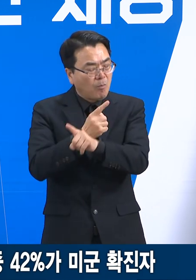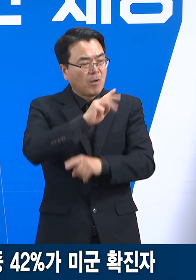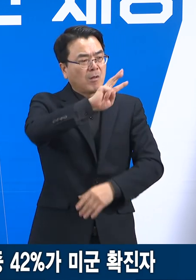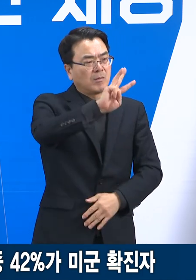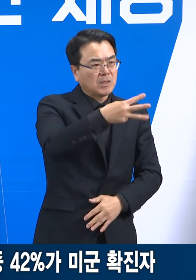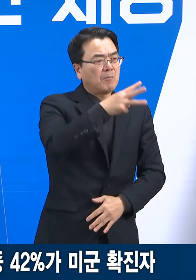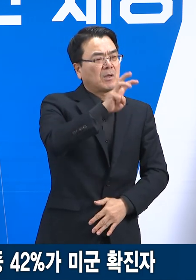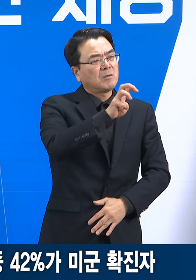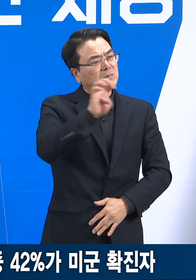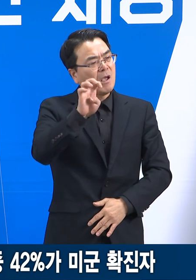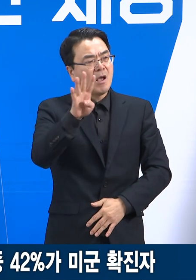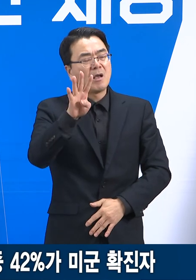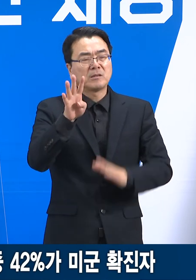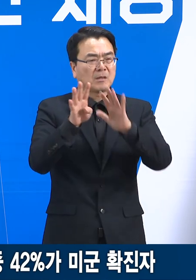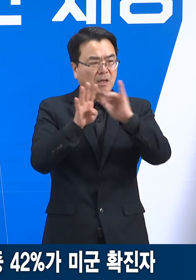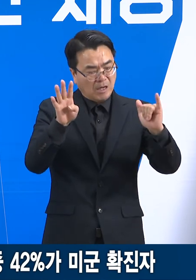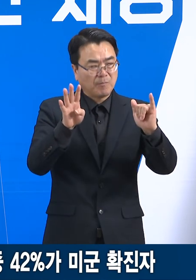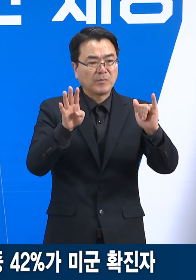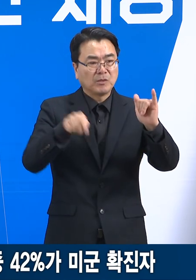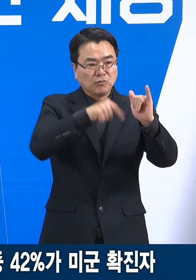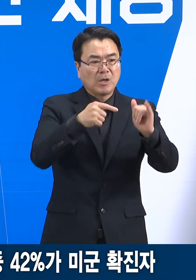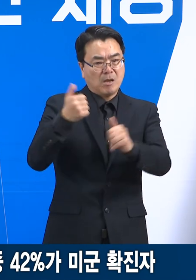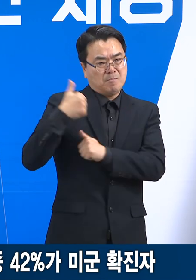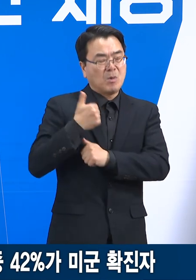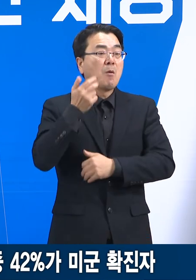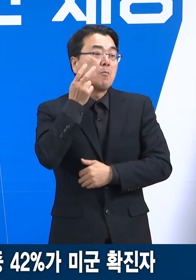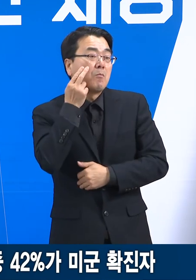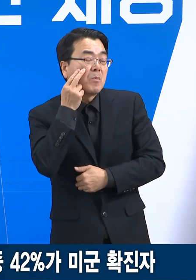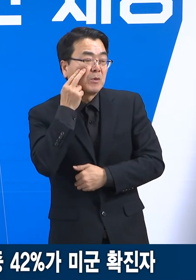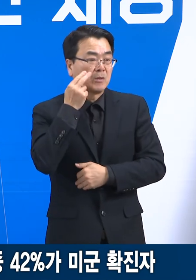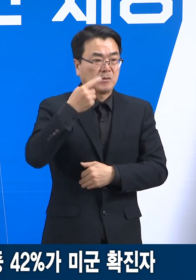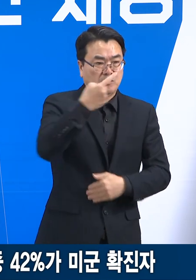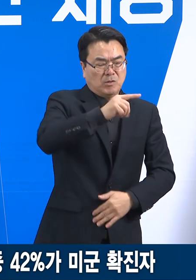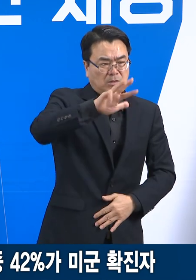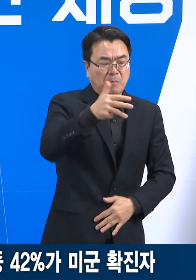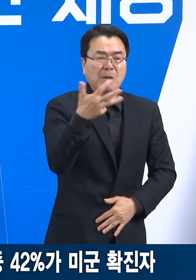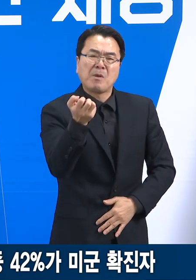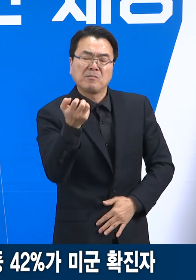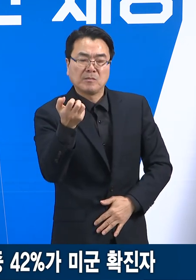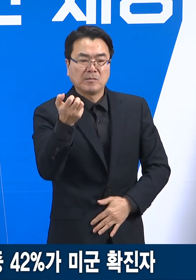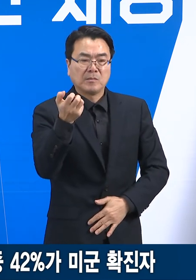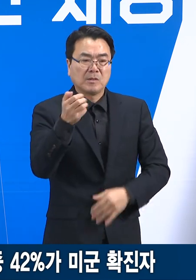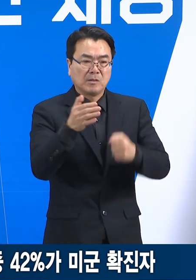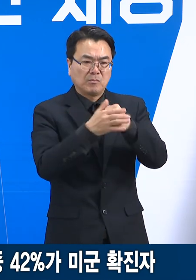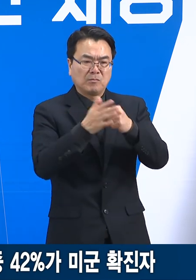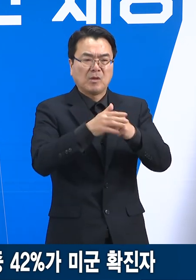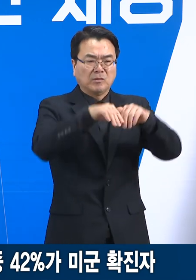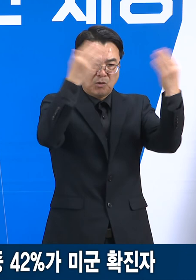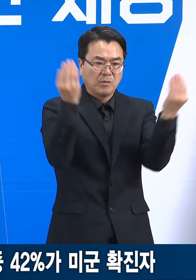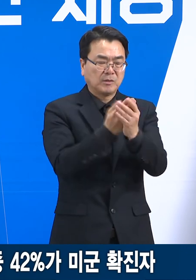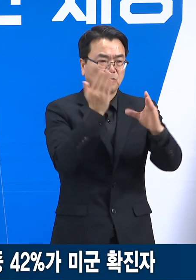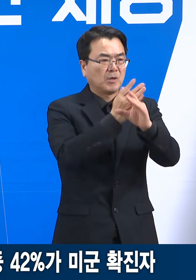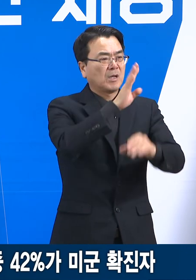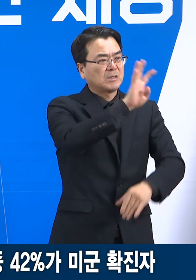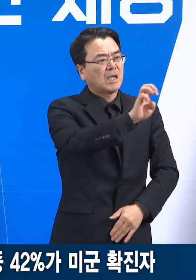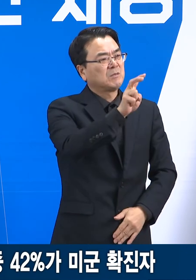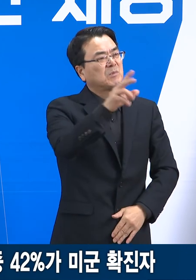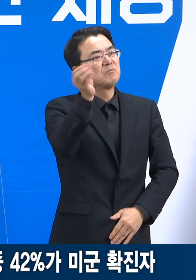,333명입니다. 이 중에 미군은 1,983명으로 전체 확진자의 42%를 차지하고 있습니다.